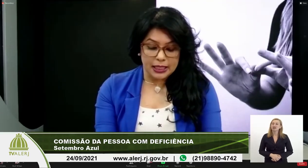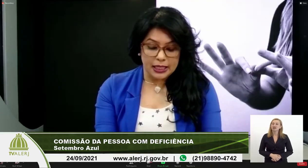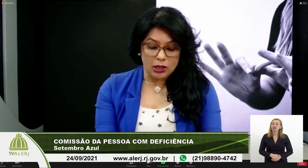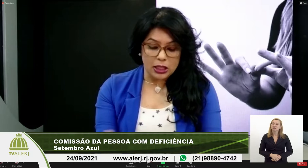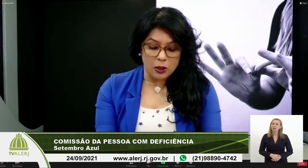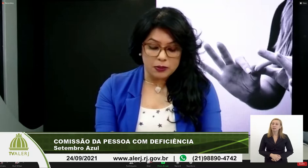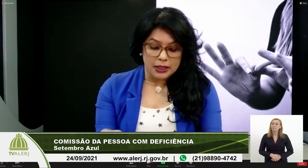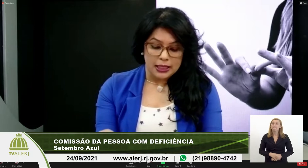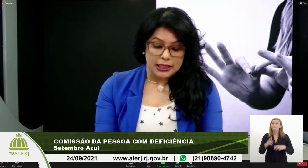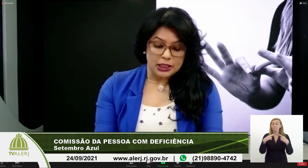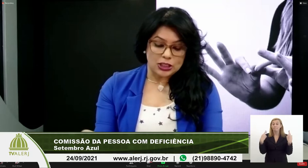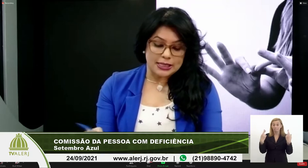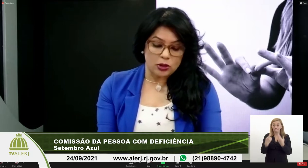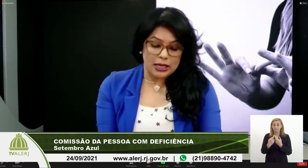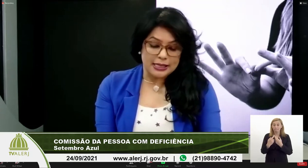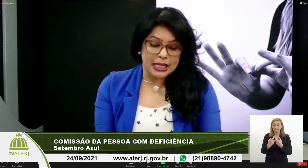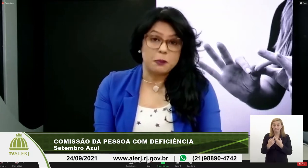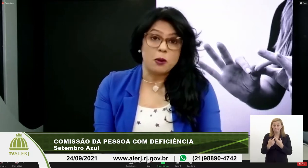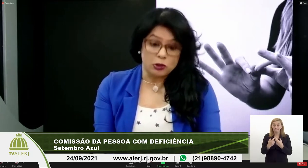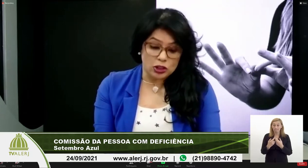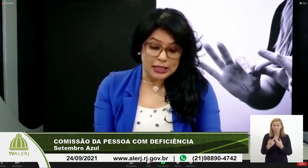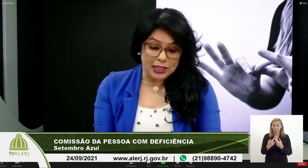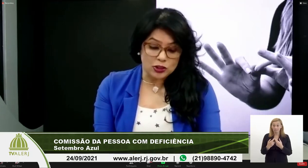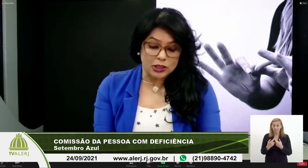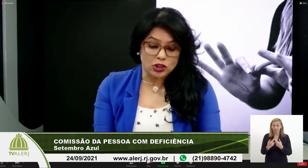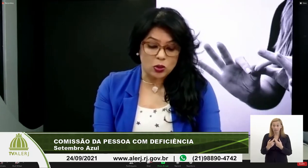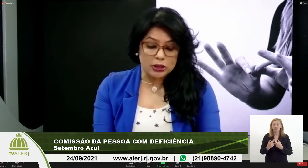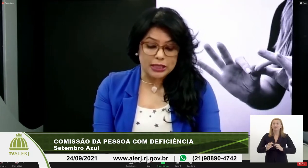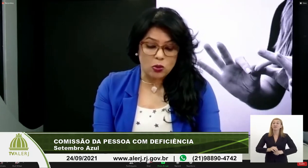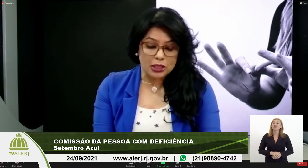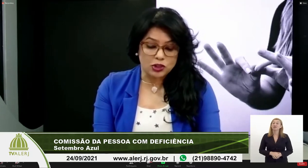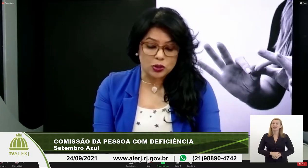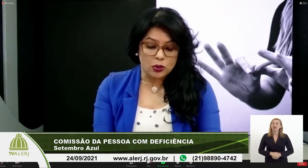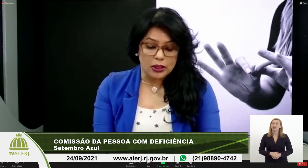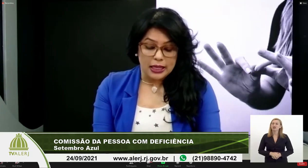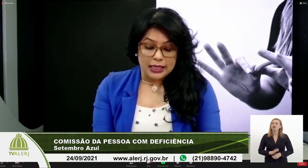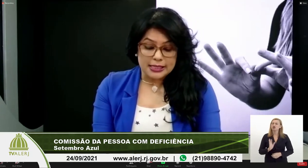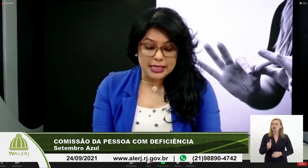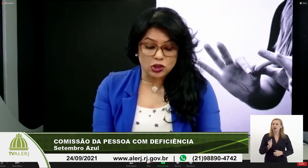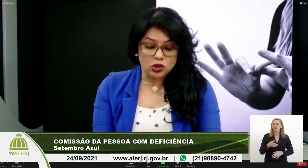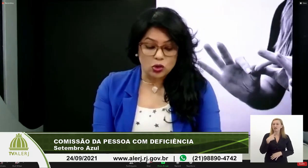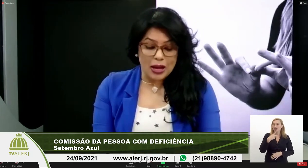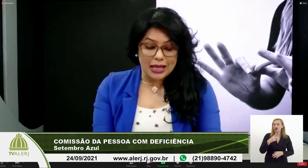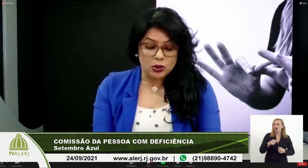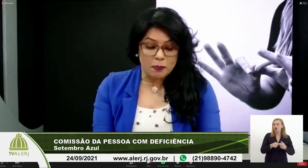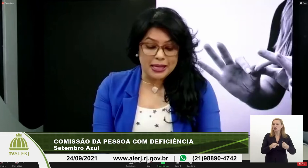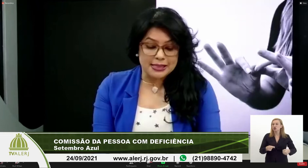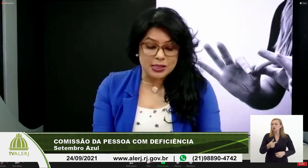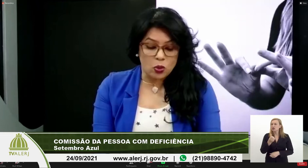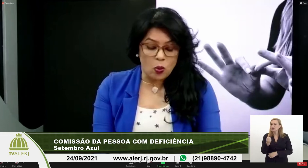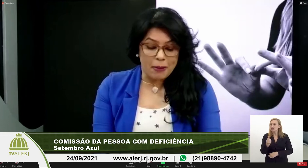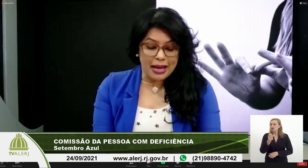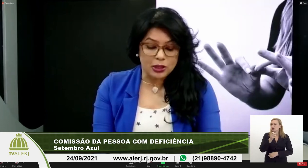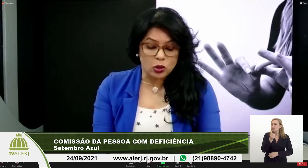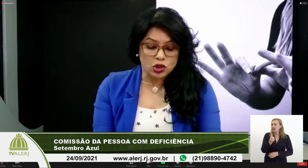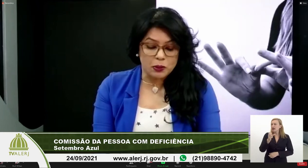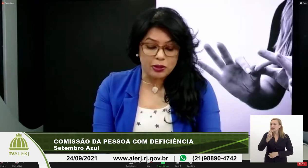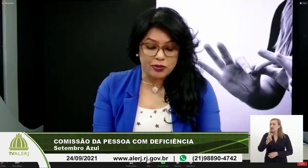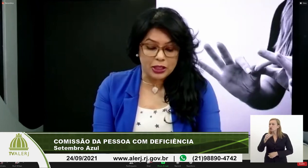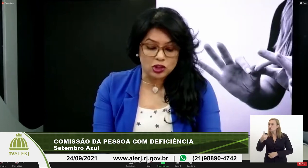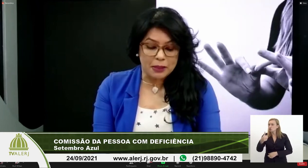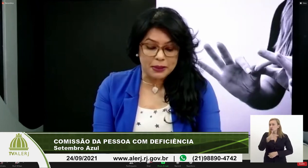Essa reunião está sendo realizada por meio digitais, de acordo com o artigo 6º do ato 651